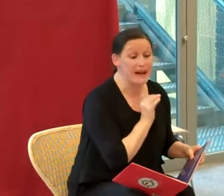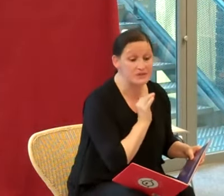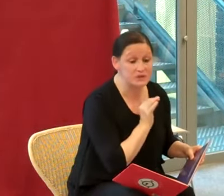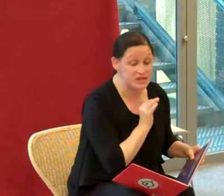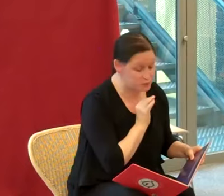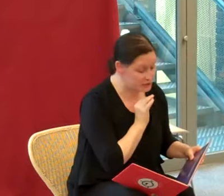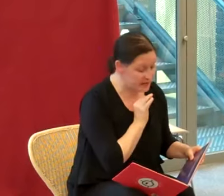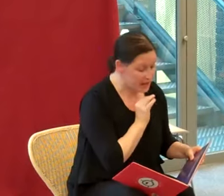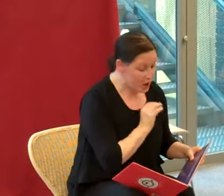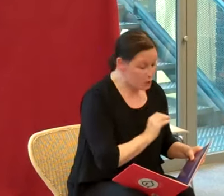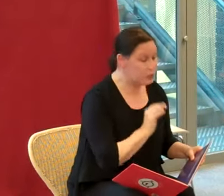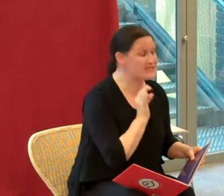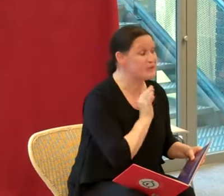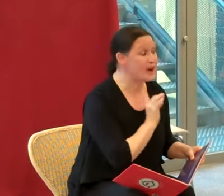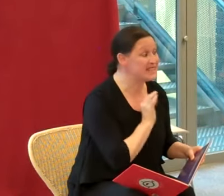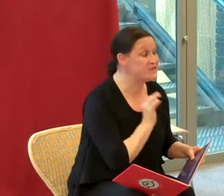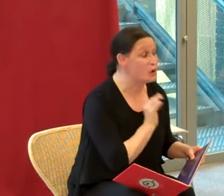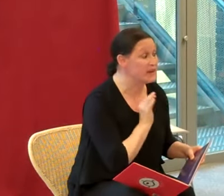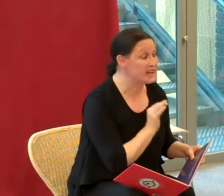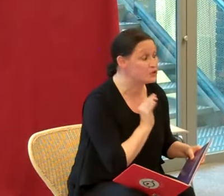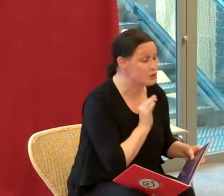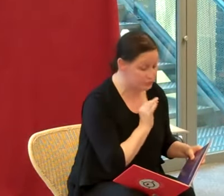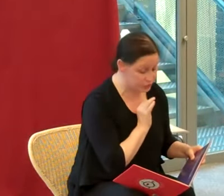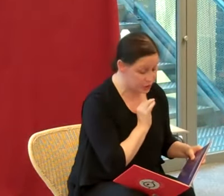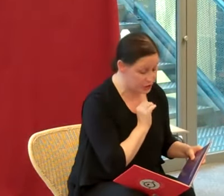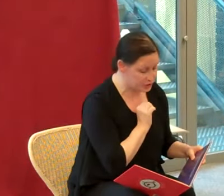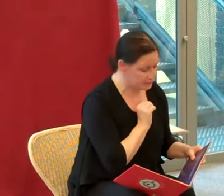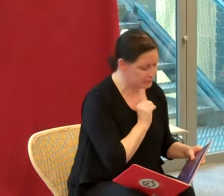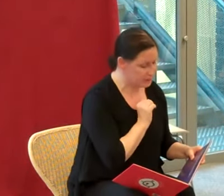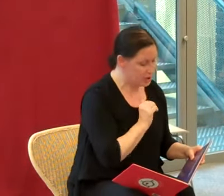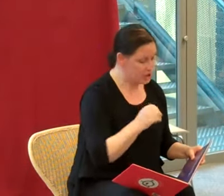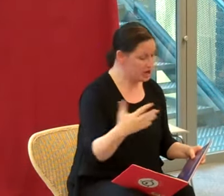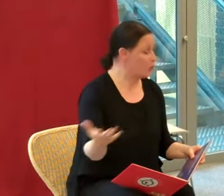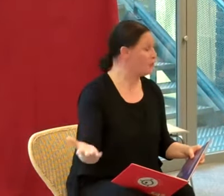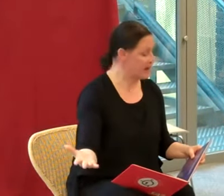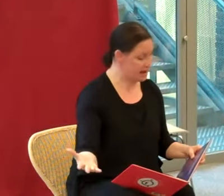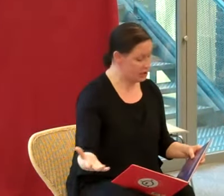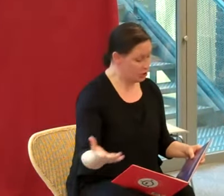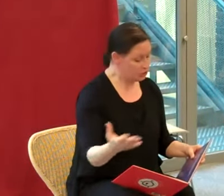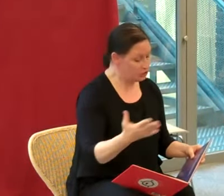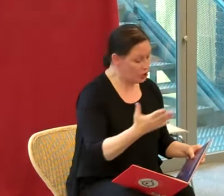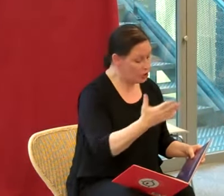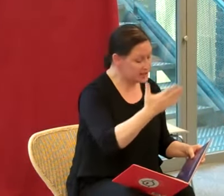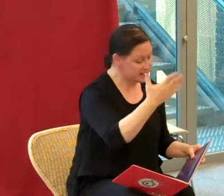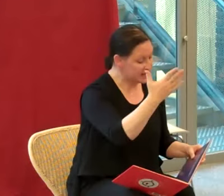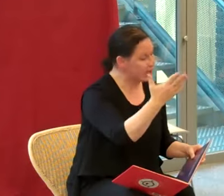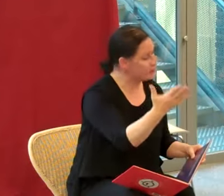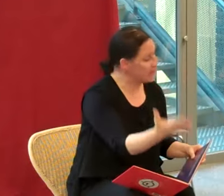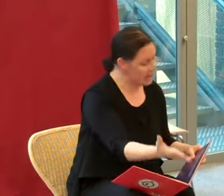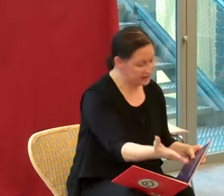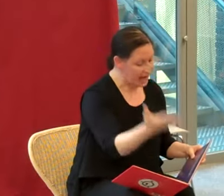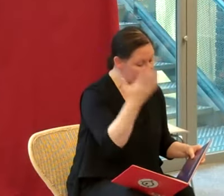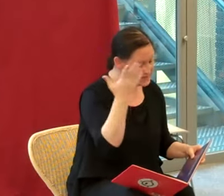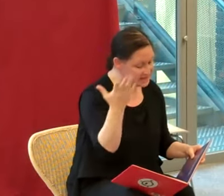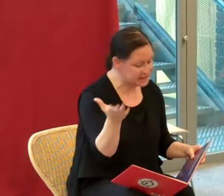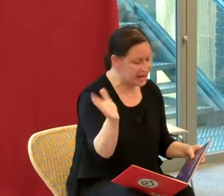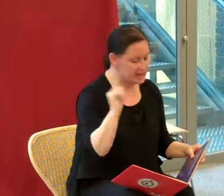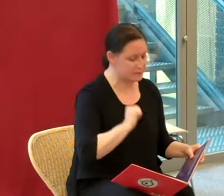'eurent pas à se discuter pour savoir qui se dormirait sur la faute. Il convenait de le laisser à Dame Dinde ainsi qu'elle l